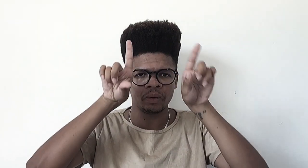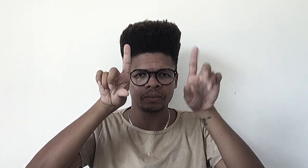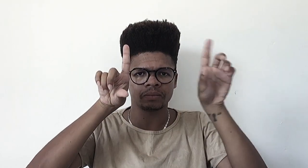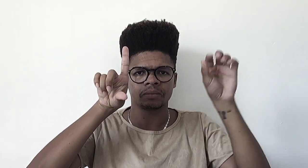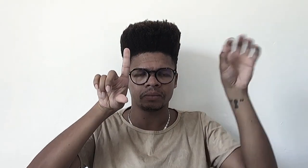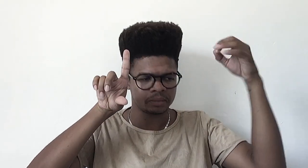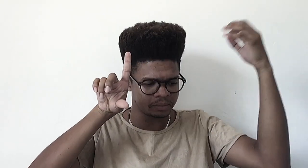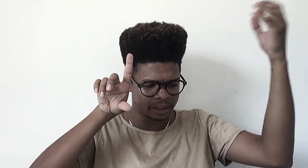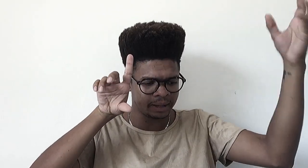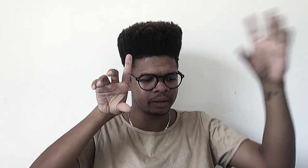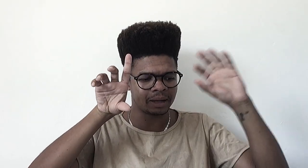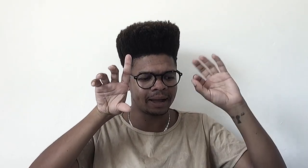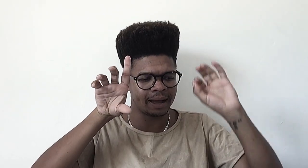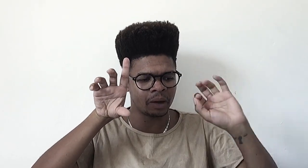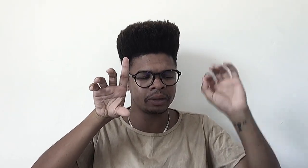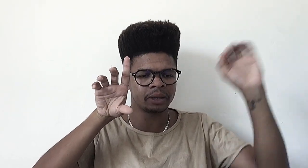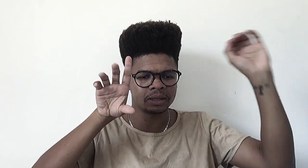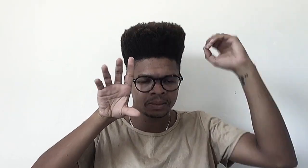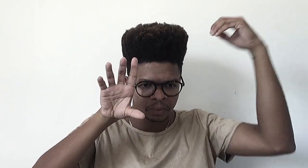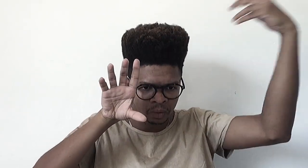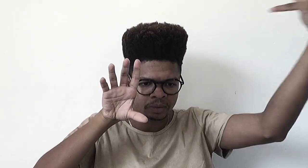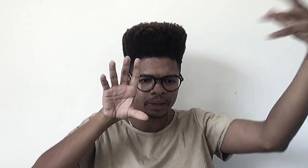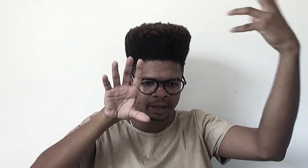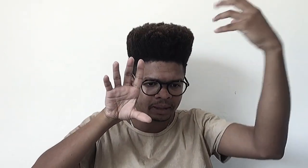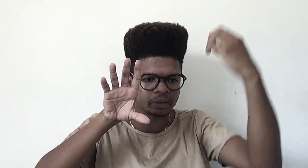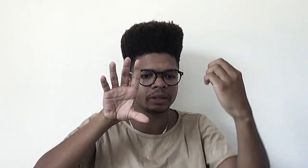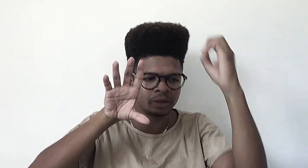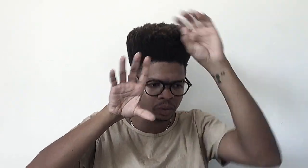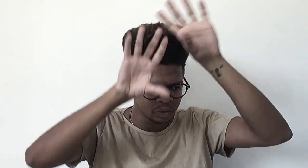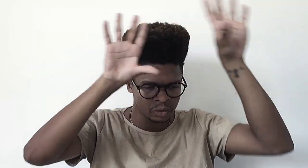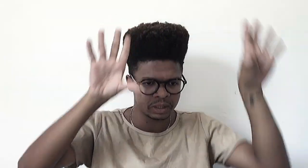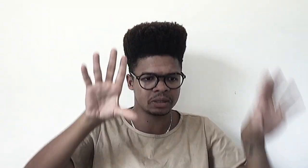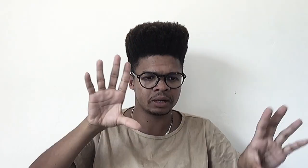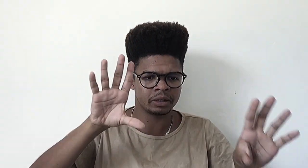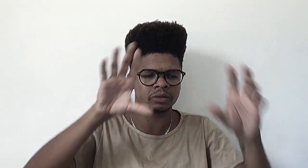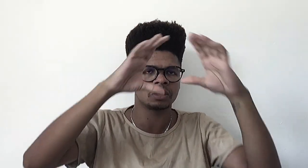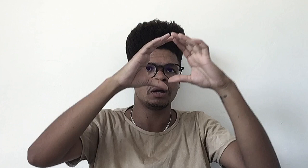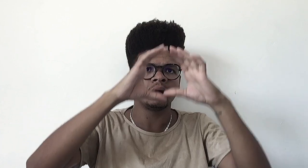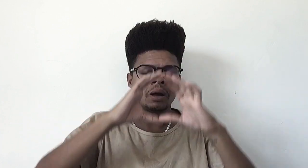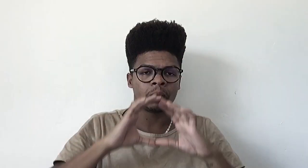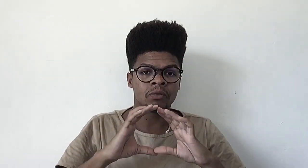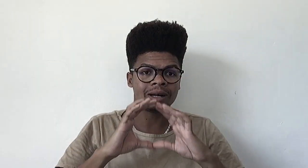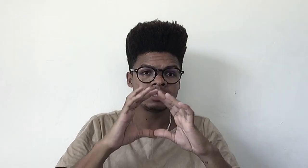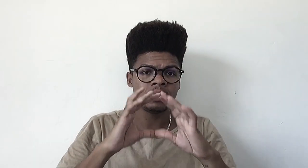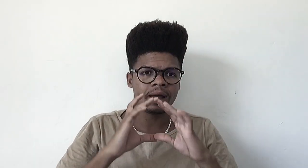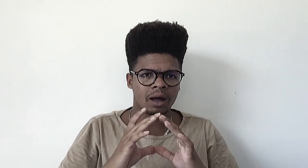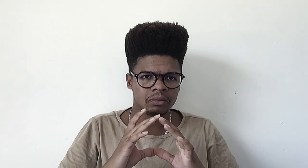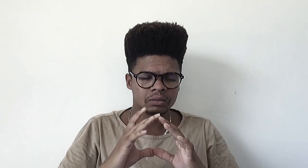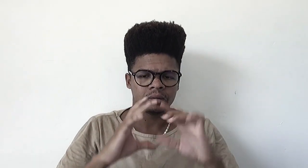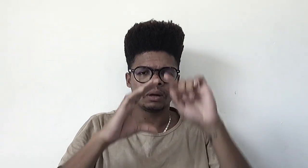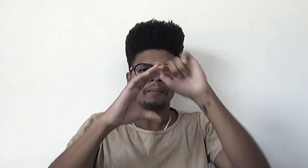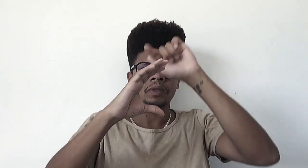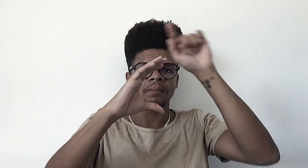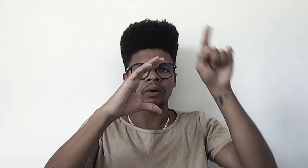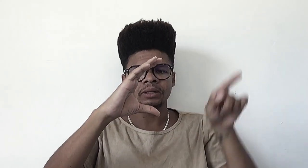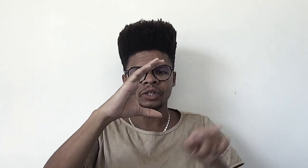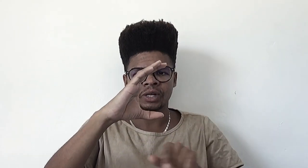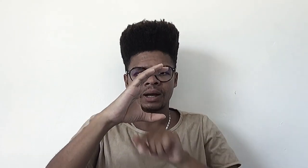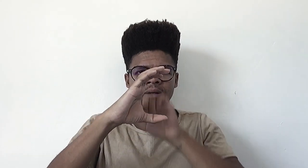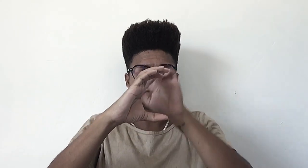bem, entenda-se dentro dos conceitos lacanianos, por um vazio real, bordejado